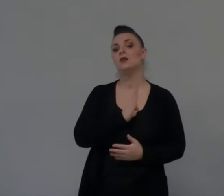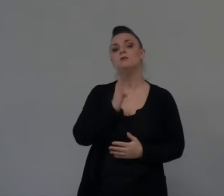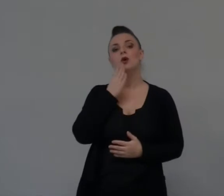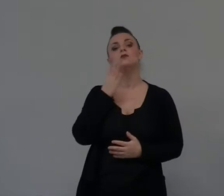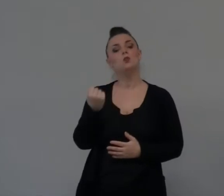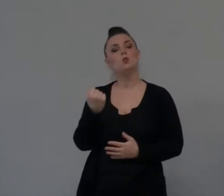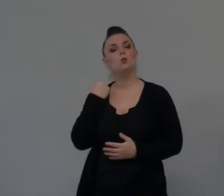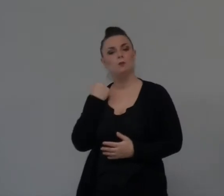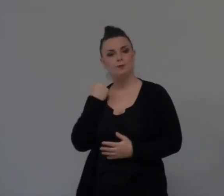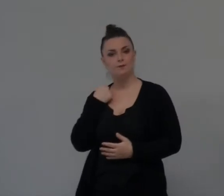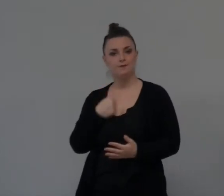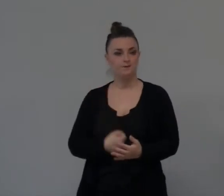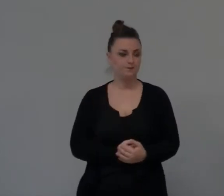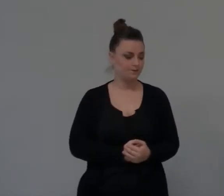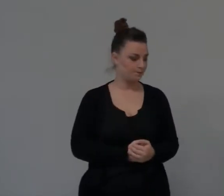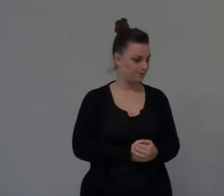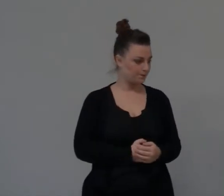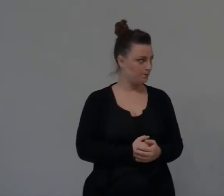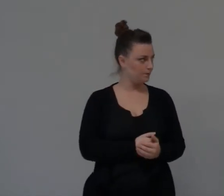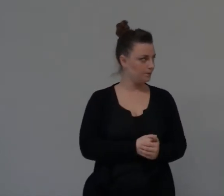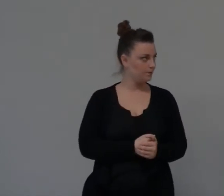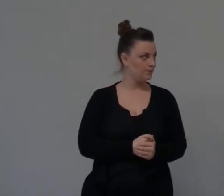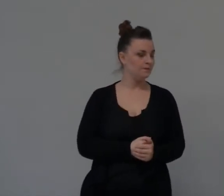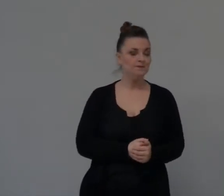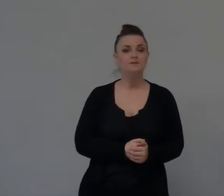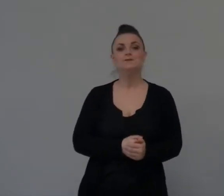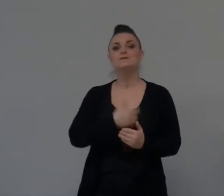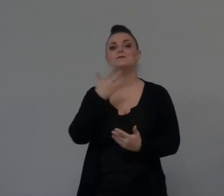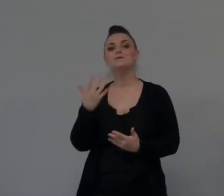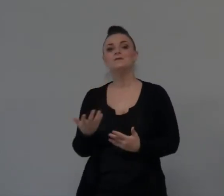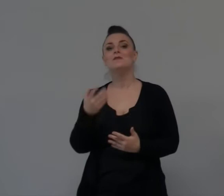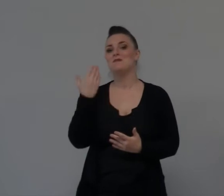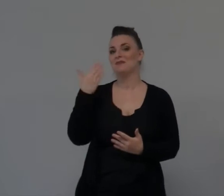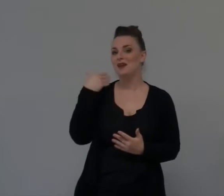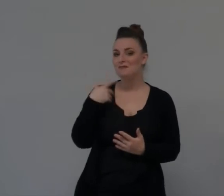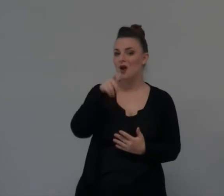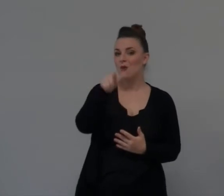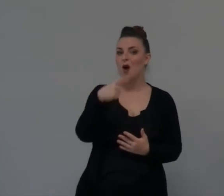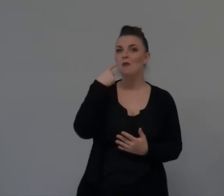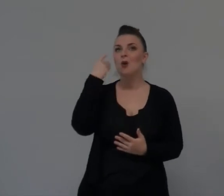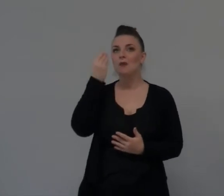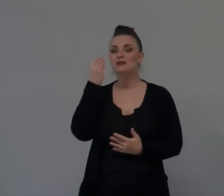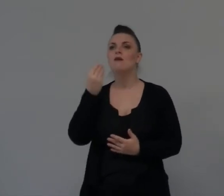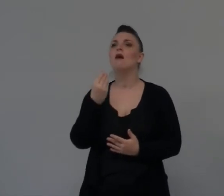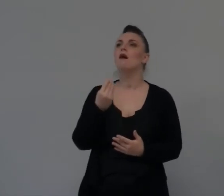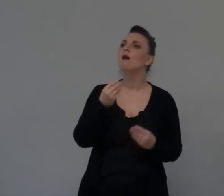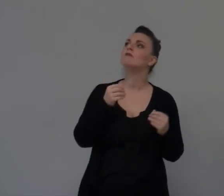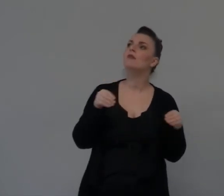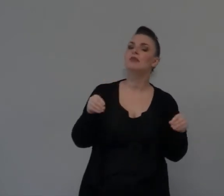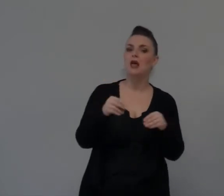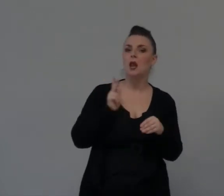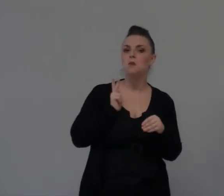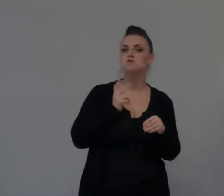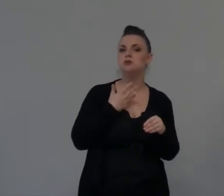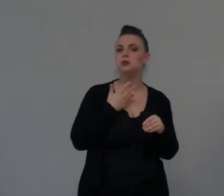buon affare Fino a che Non mi hai detto Che ci sta Una Vita Pagana Di una Suocera Acida Adesso Non è più Un